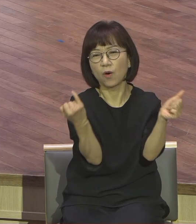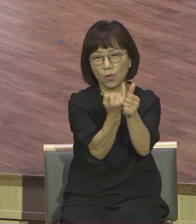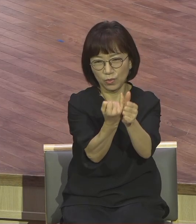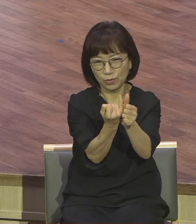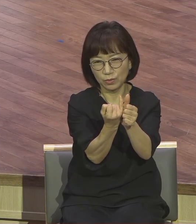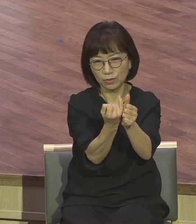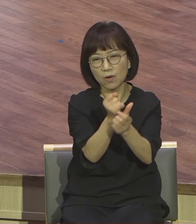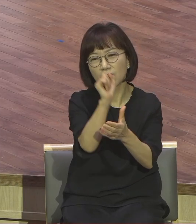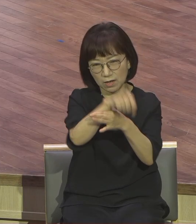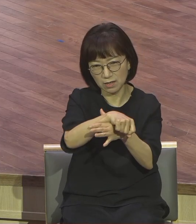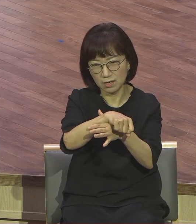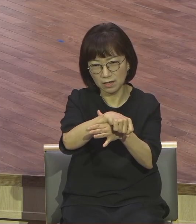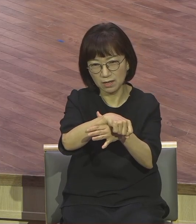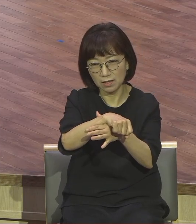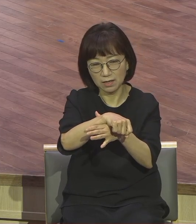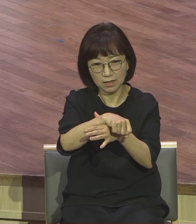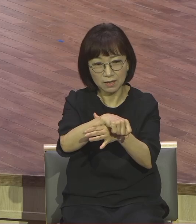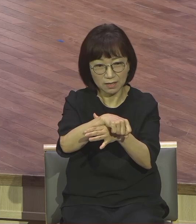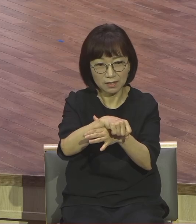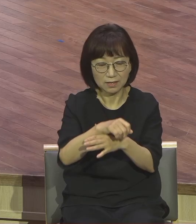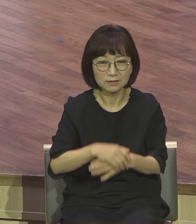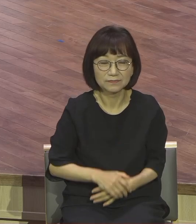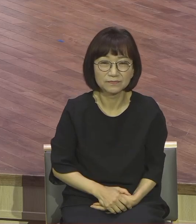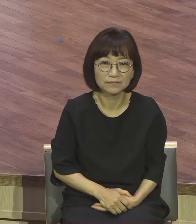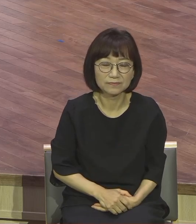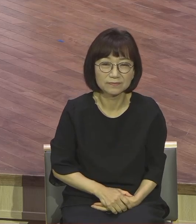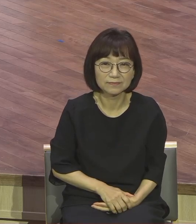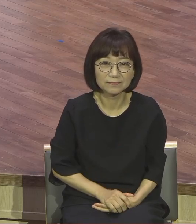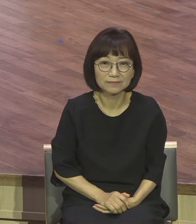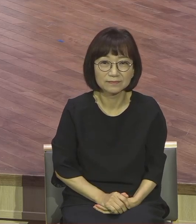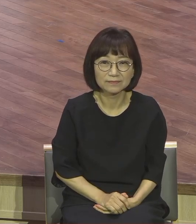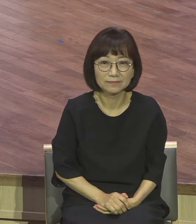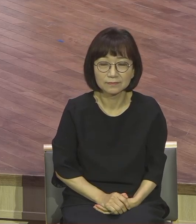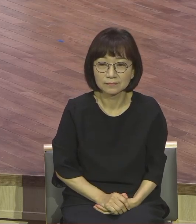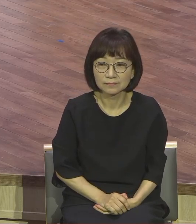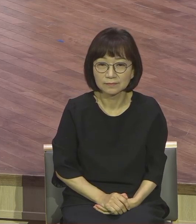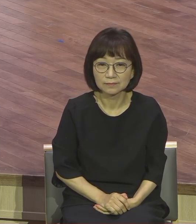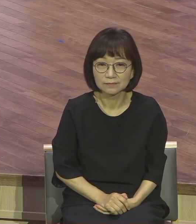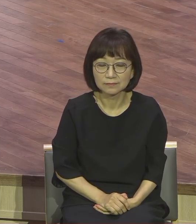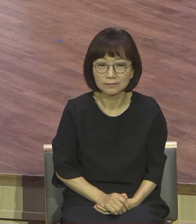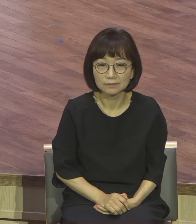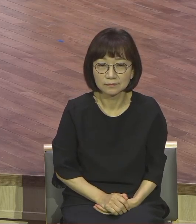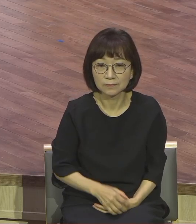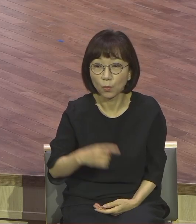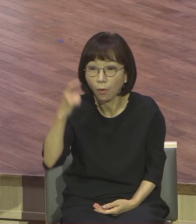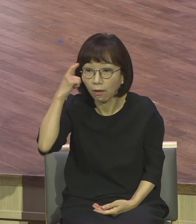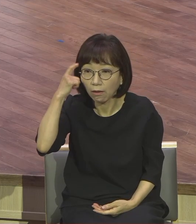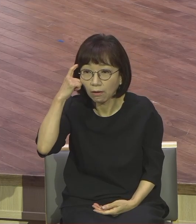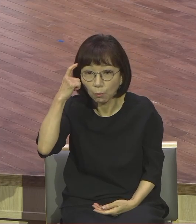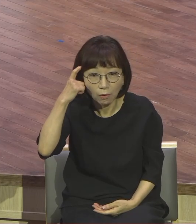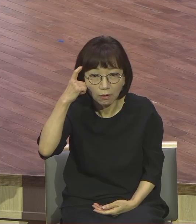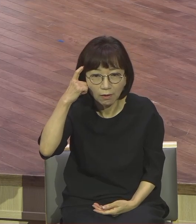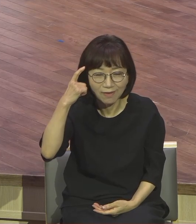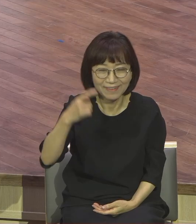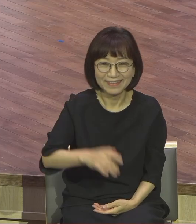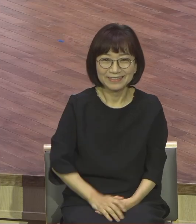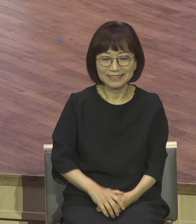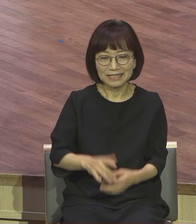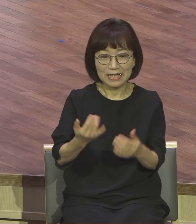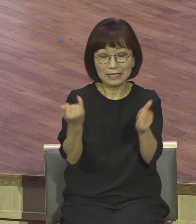이것은 뭐라고 하냐? 계대 결혼법이라 그렇게 말하는데